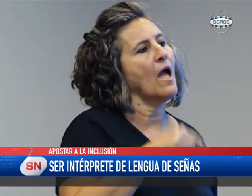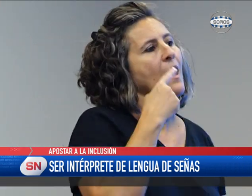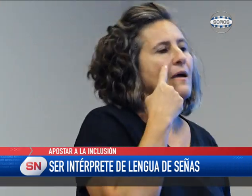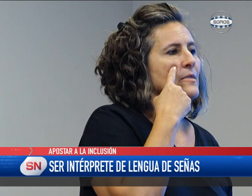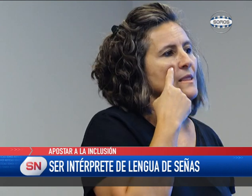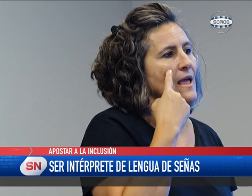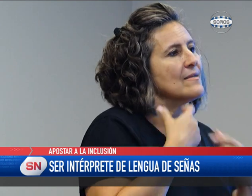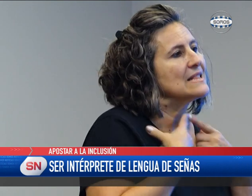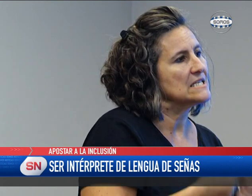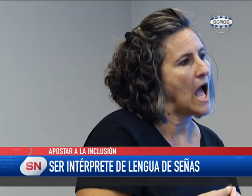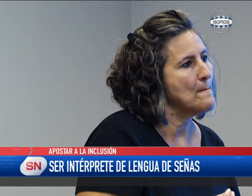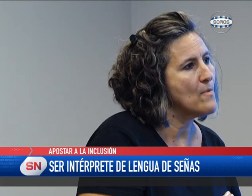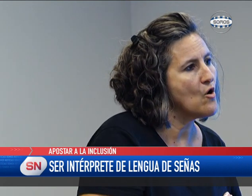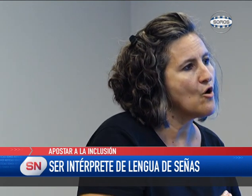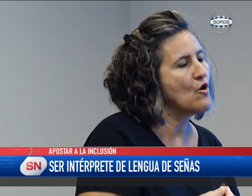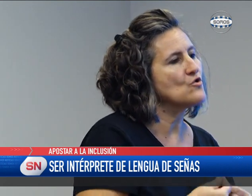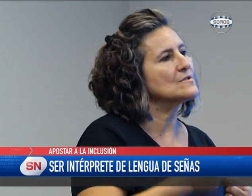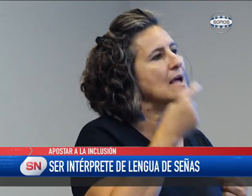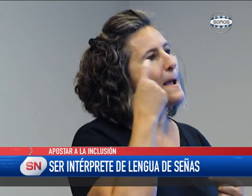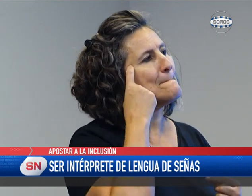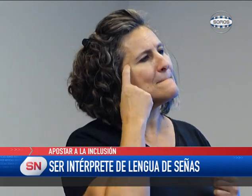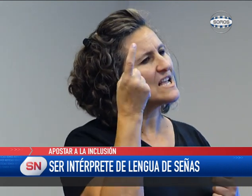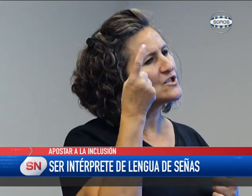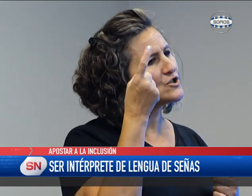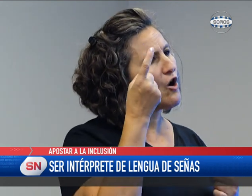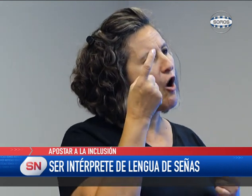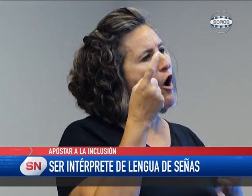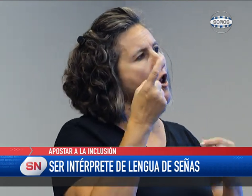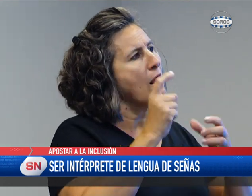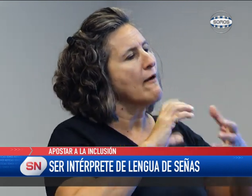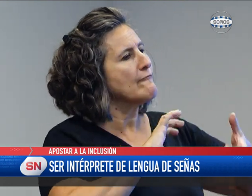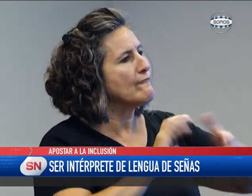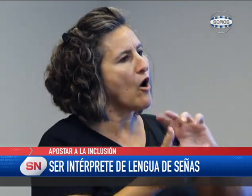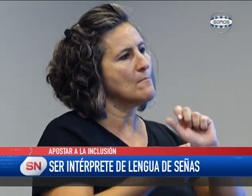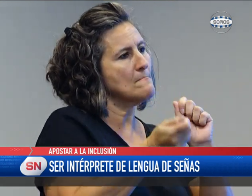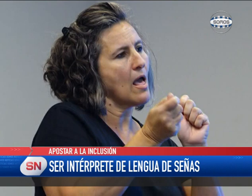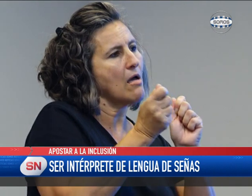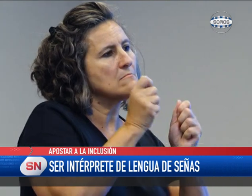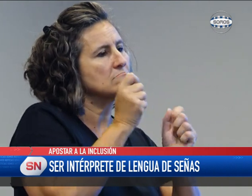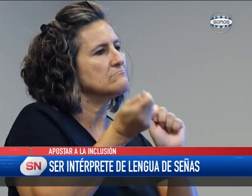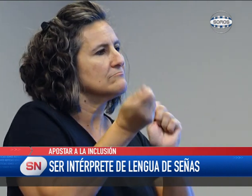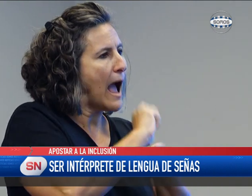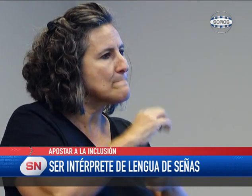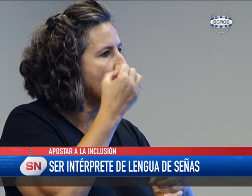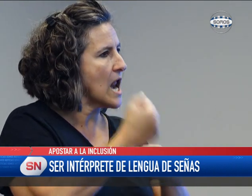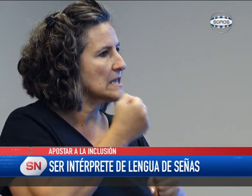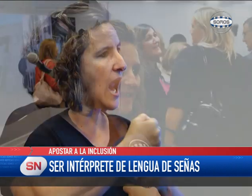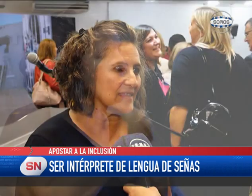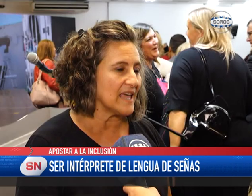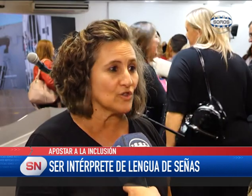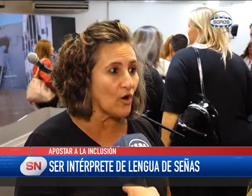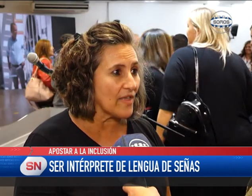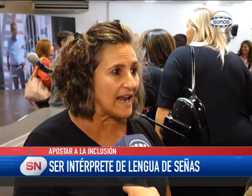aprobada y adherida por la provincia de que el intérprete lenguaenseña tiene que estar